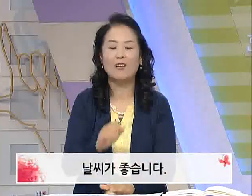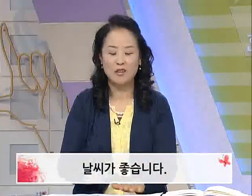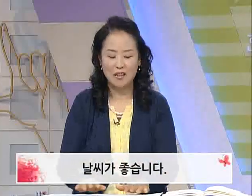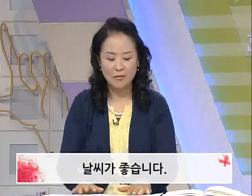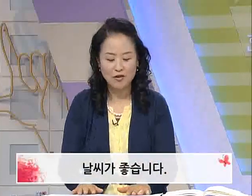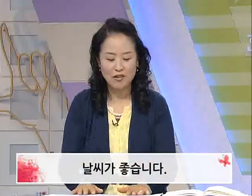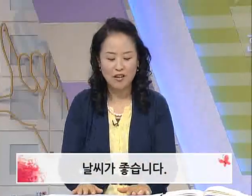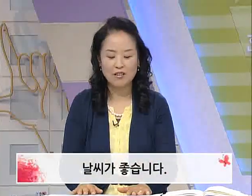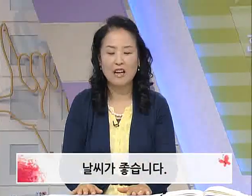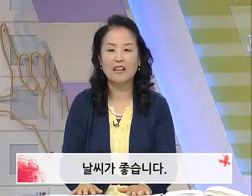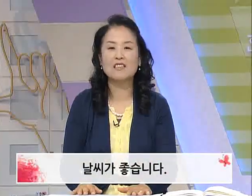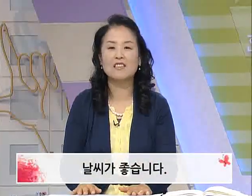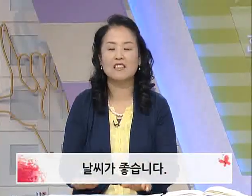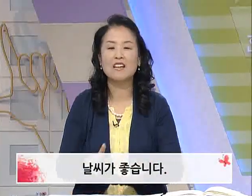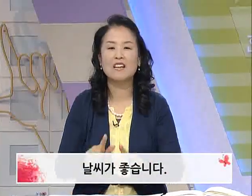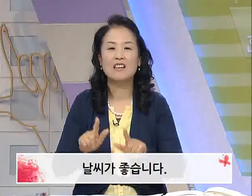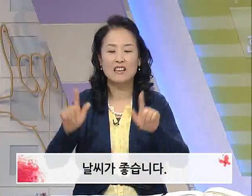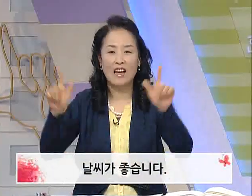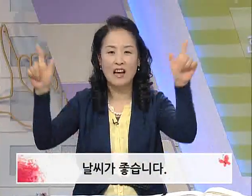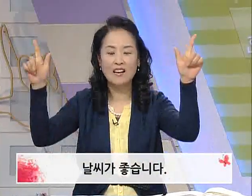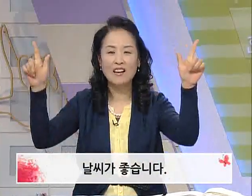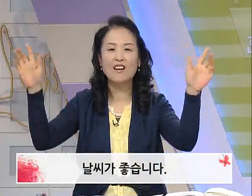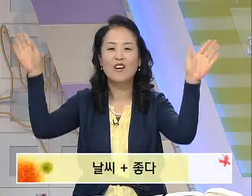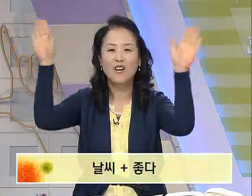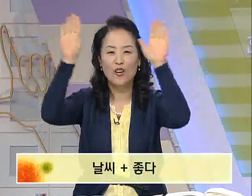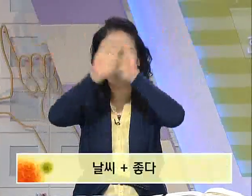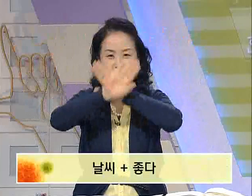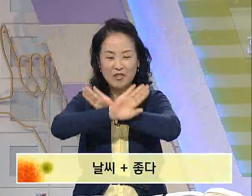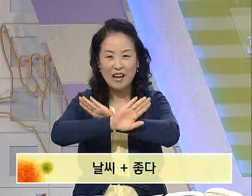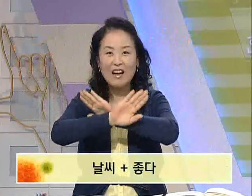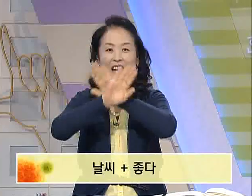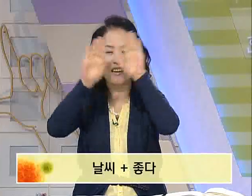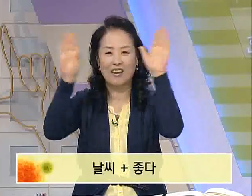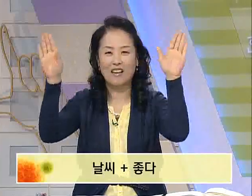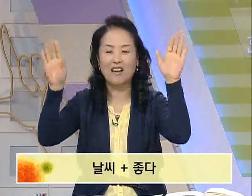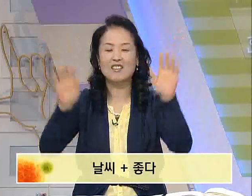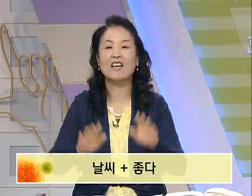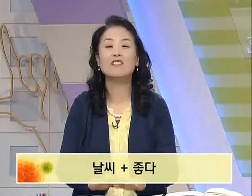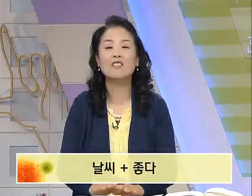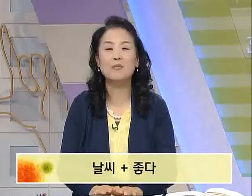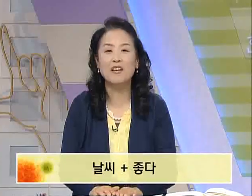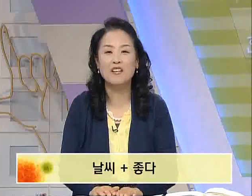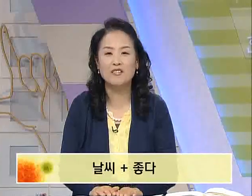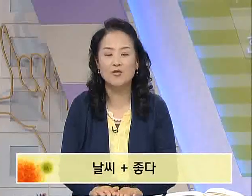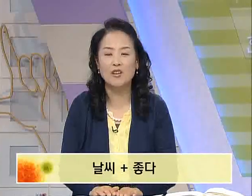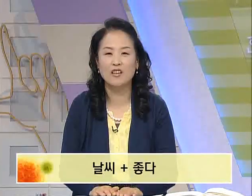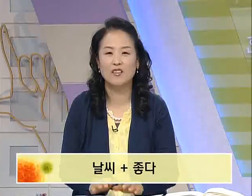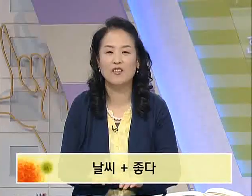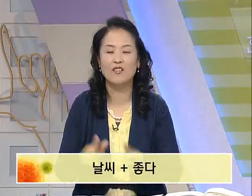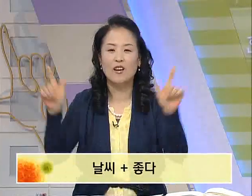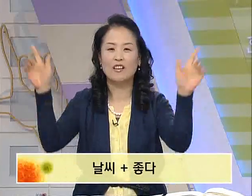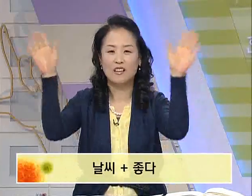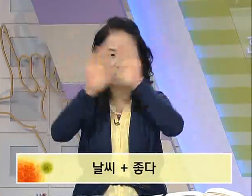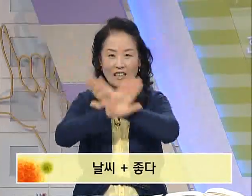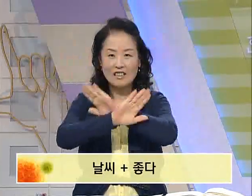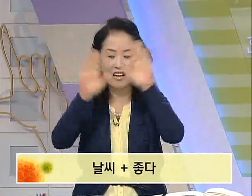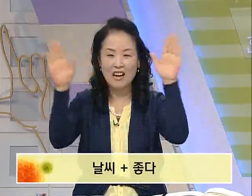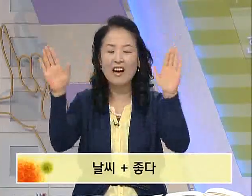하고 대답을 해줬네요. 자, 날씨, 날, 어둡다, 게다. 자연스럽게 이어서 해줘야겠어요. 날씨가